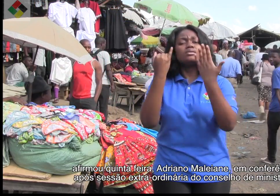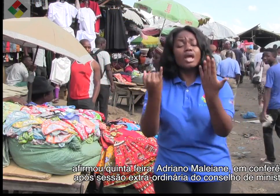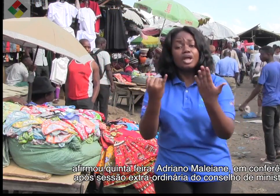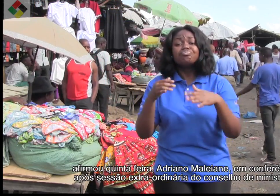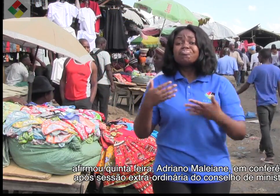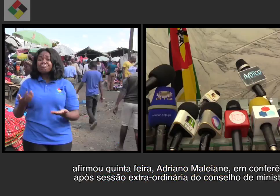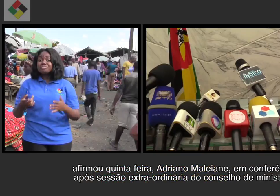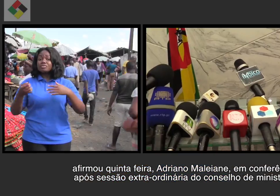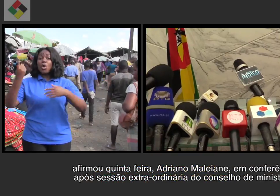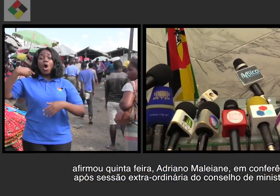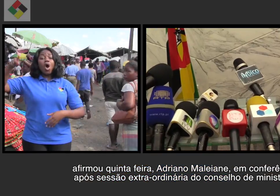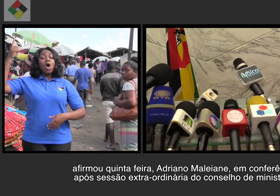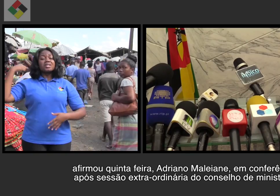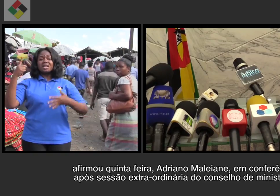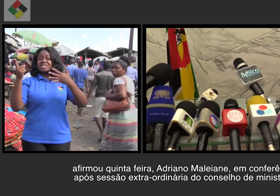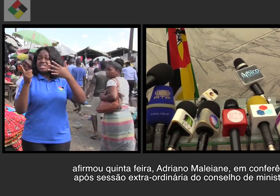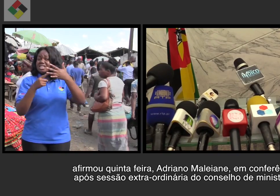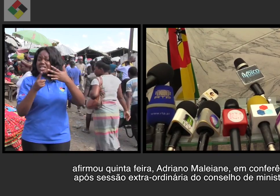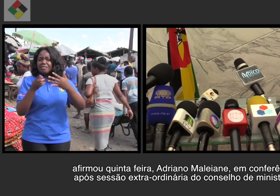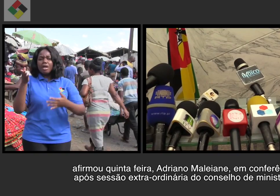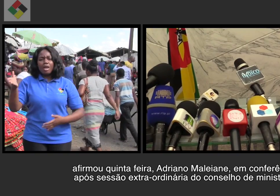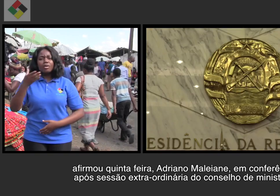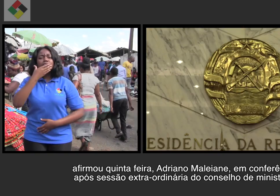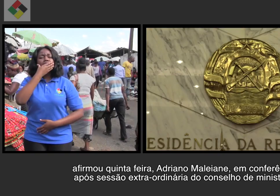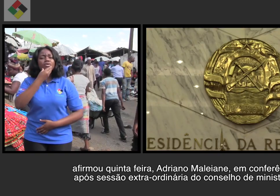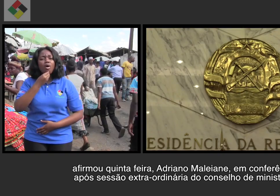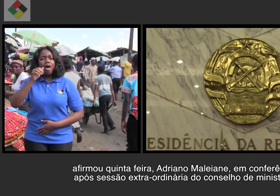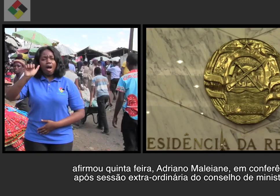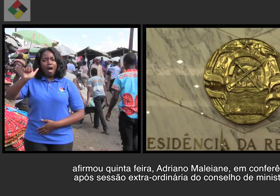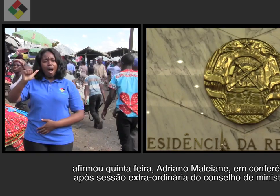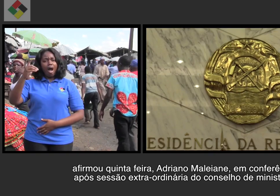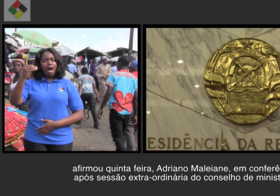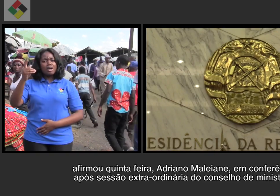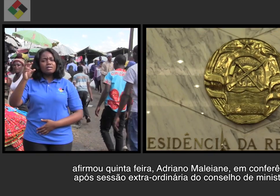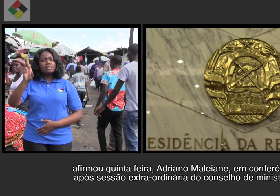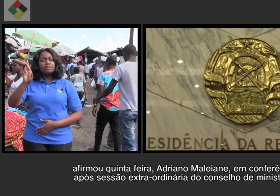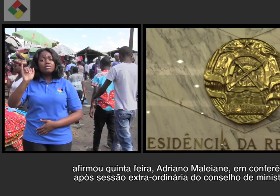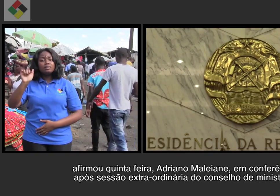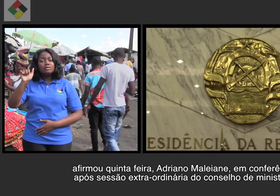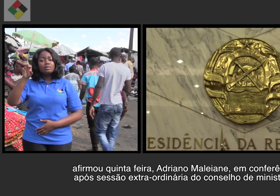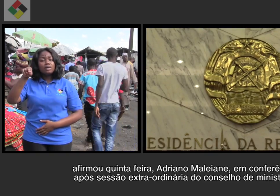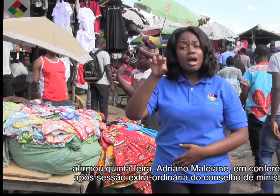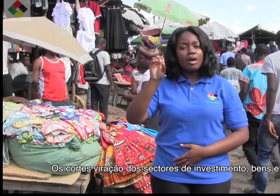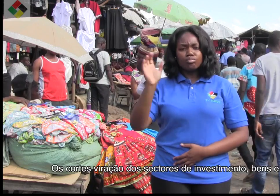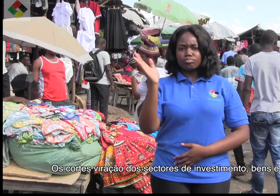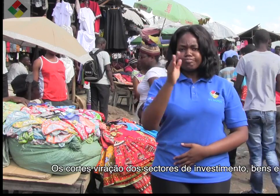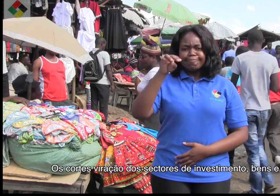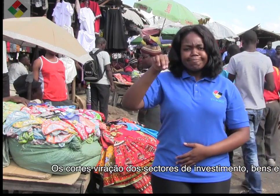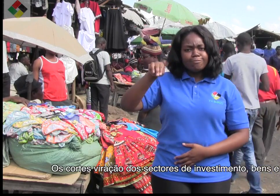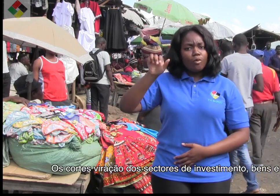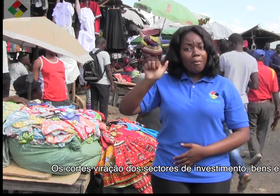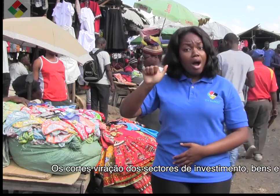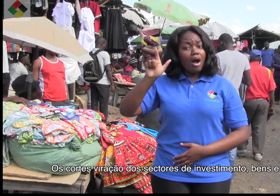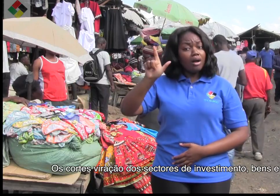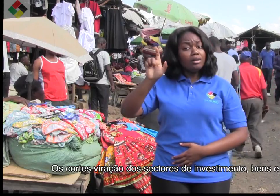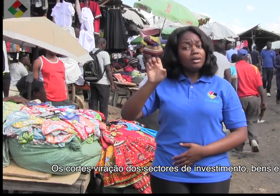Maleani, em conferência pós-sessão extraordinária do Conselho de Ministros. Os cortes virão dos setores de